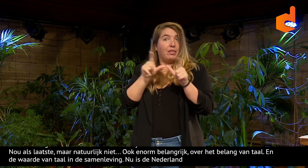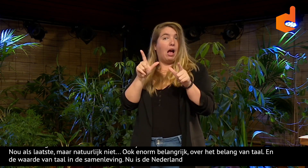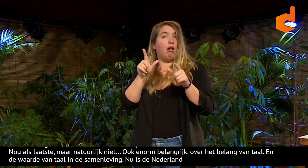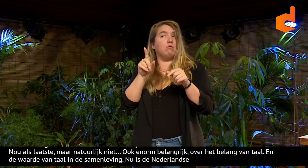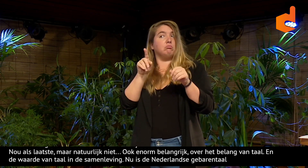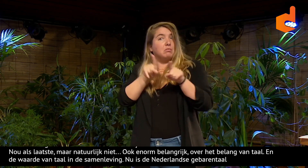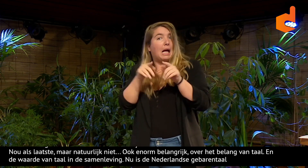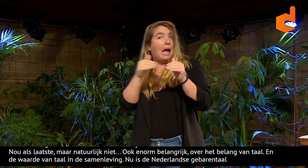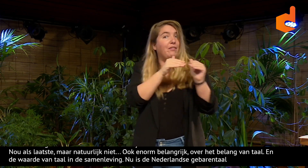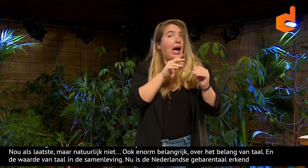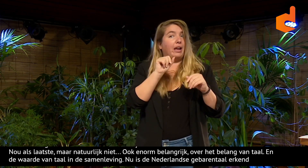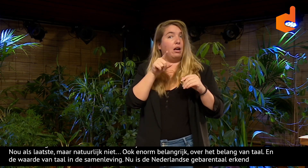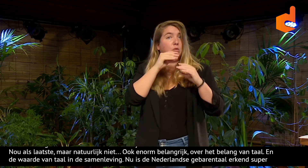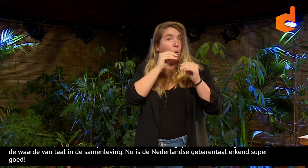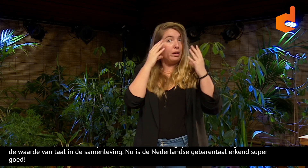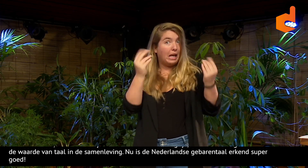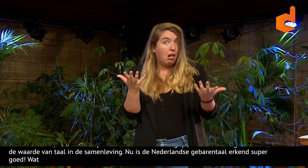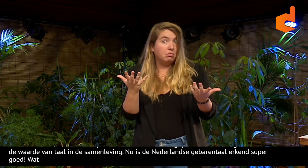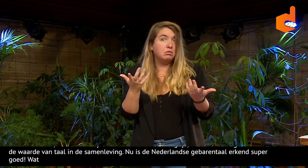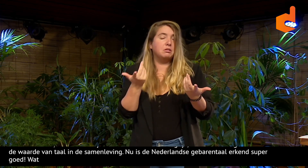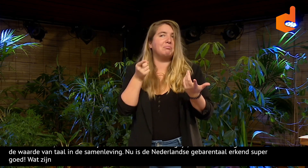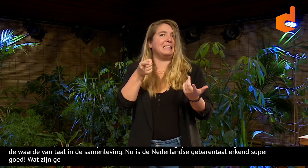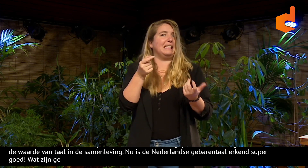Hebben ze misschien, daardoor zijn ze gelijkwaardiger?